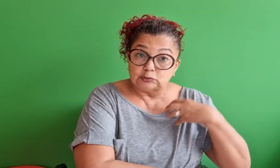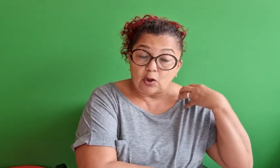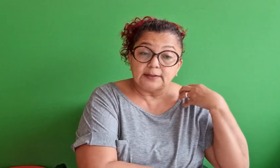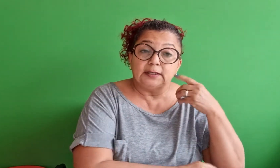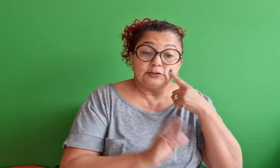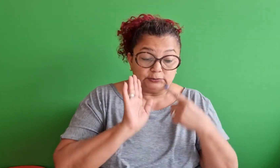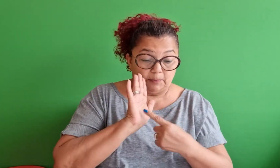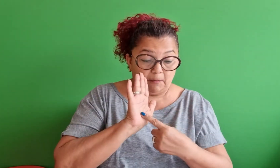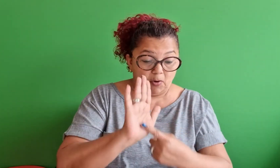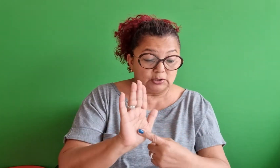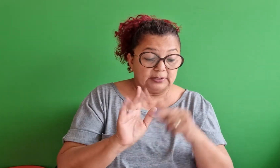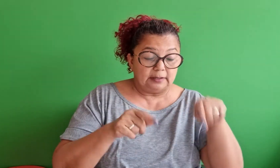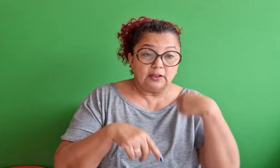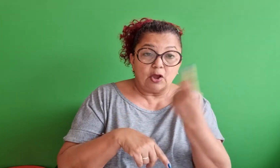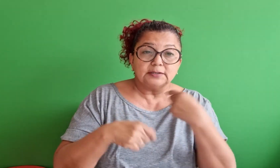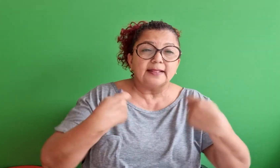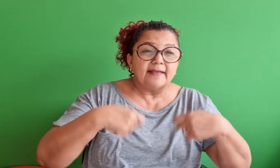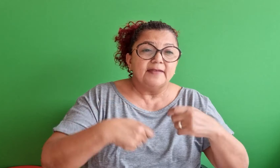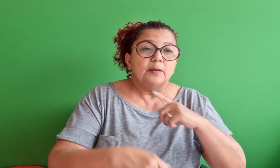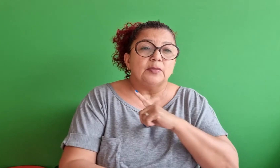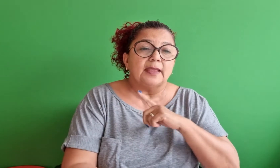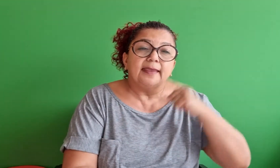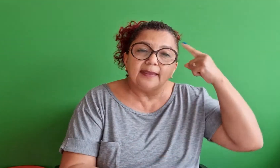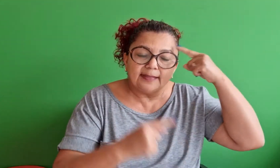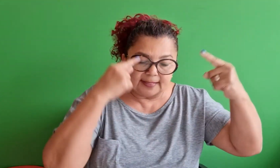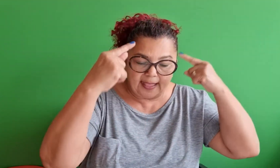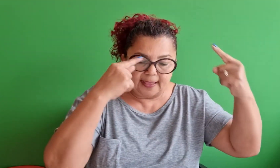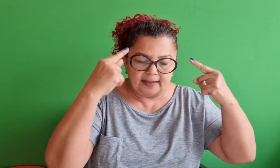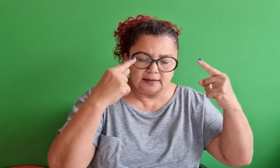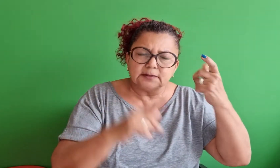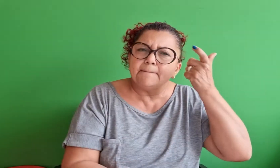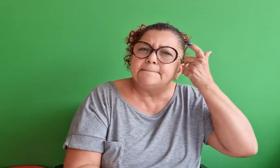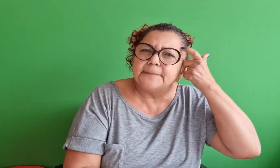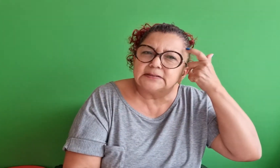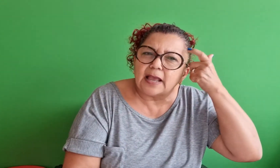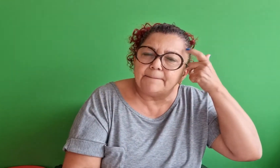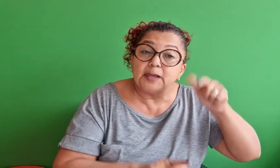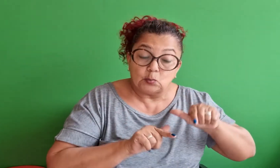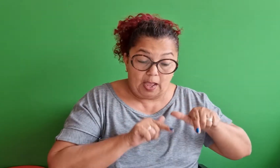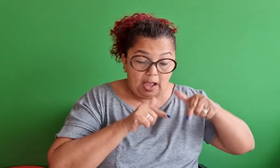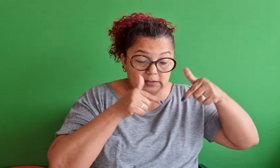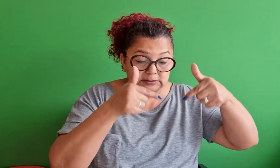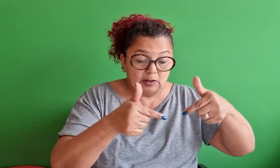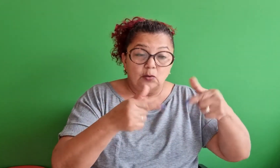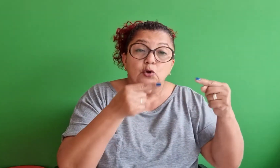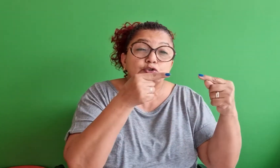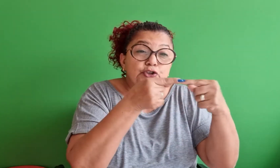Aristóteles nos mostra que devemos ter ideias, pensamentos e a ação